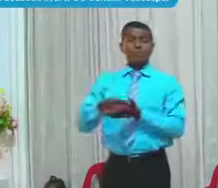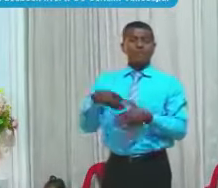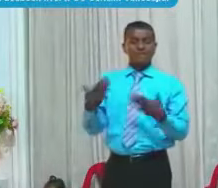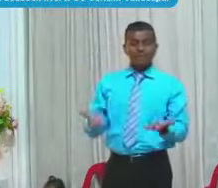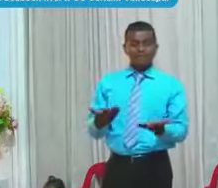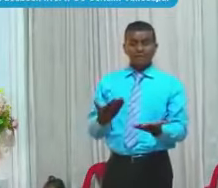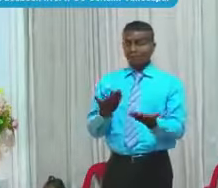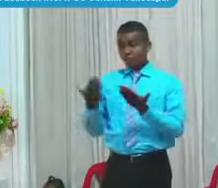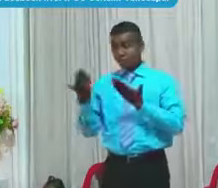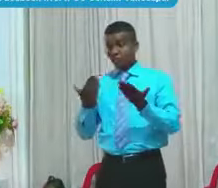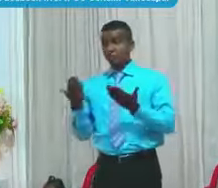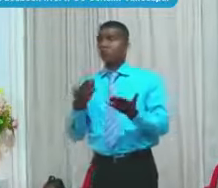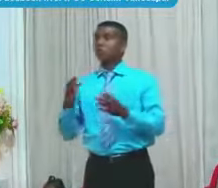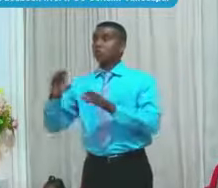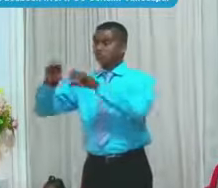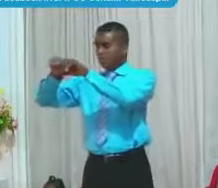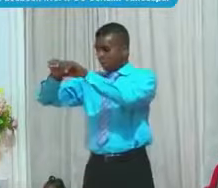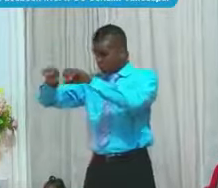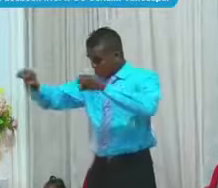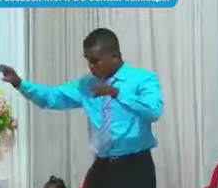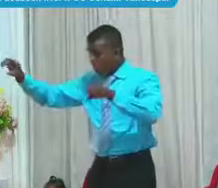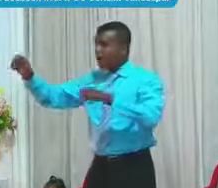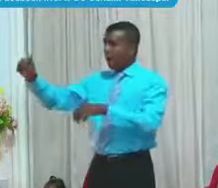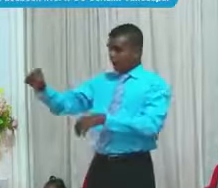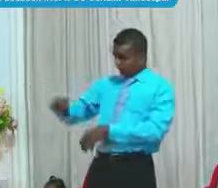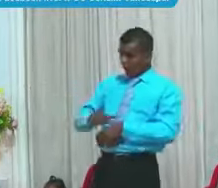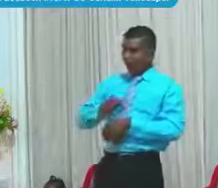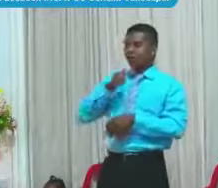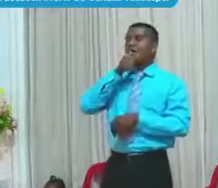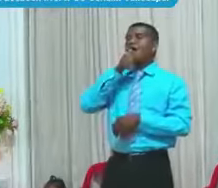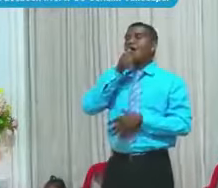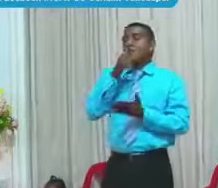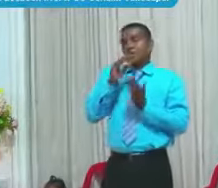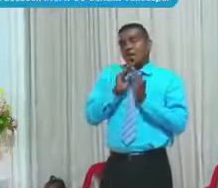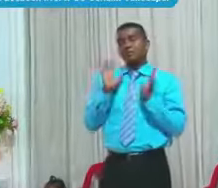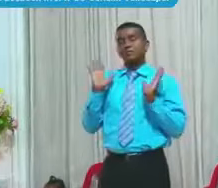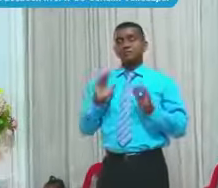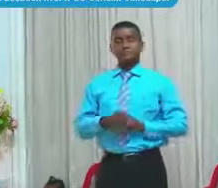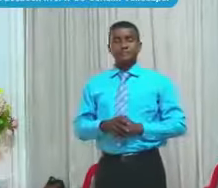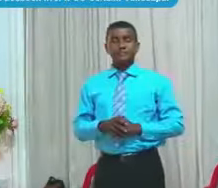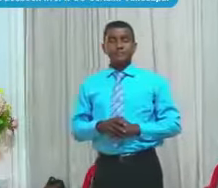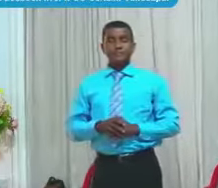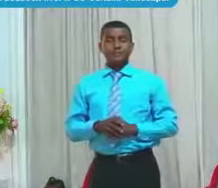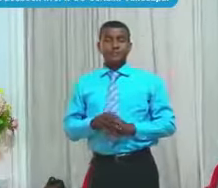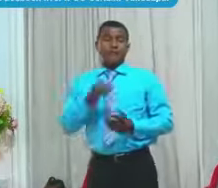Otra de las grandes Necesidades Casi indispensable En el ser humano Es la sal